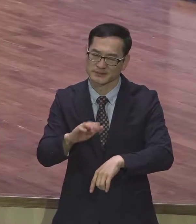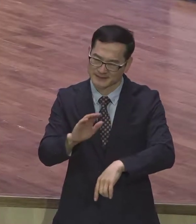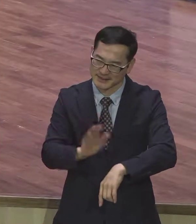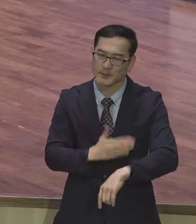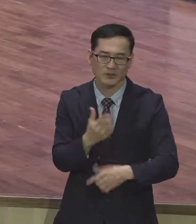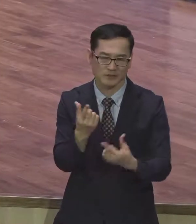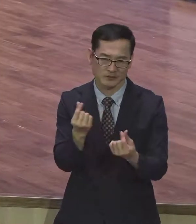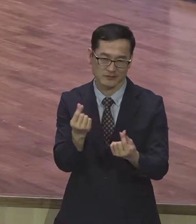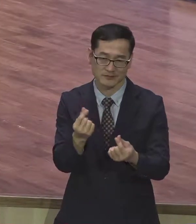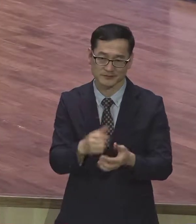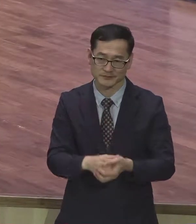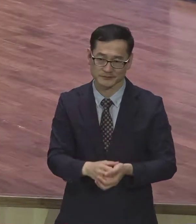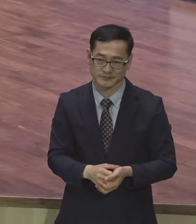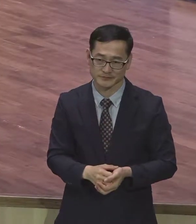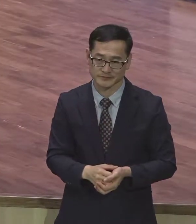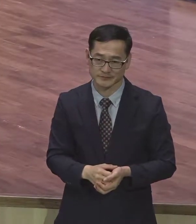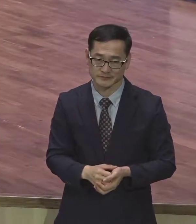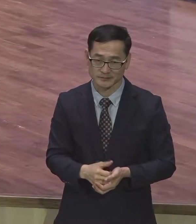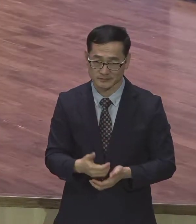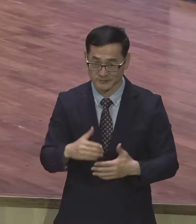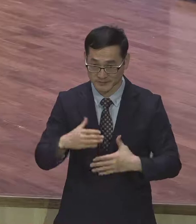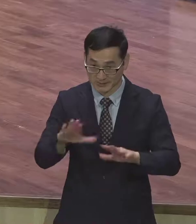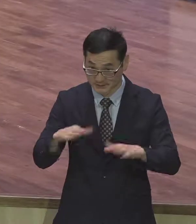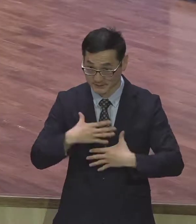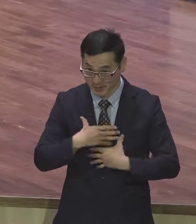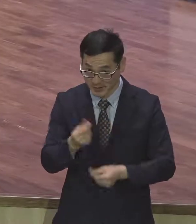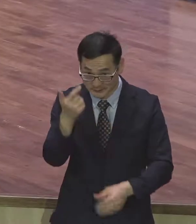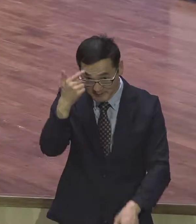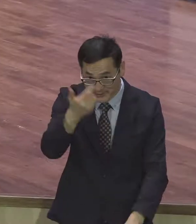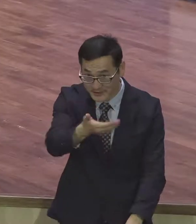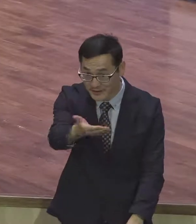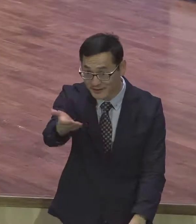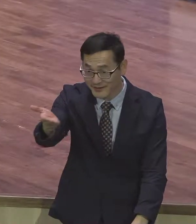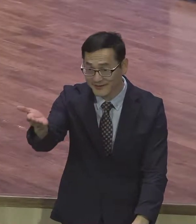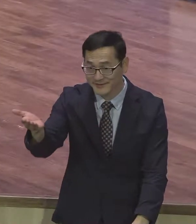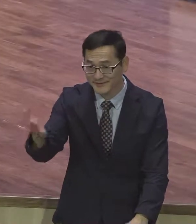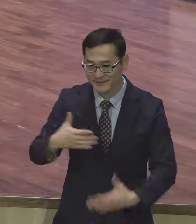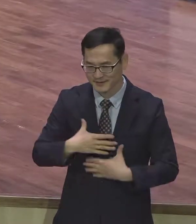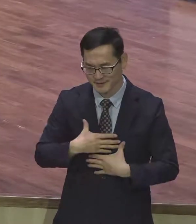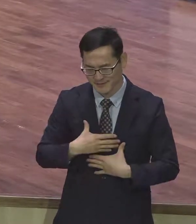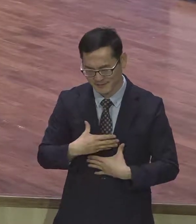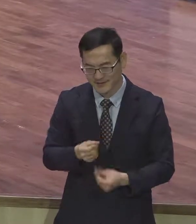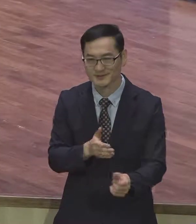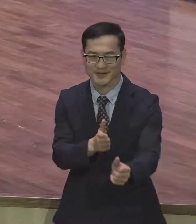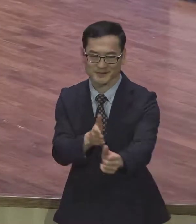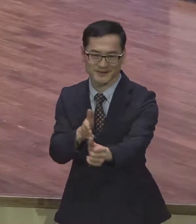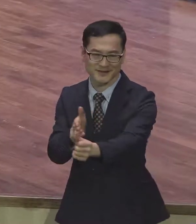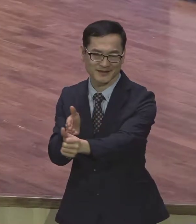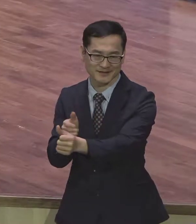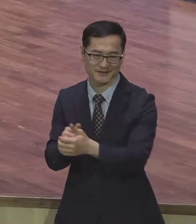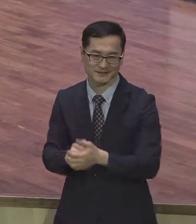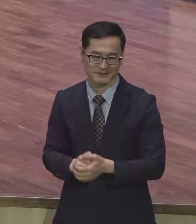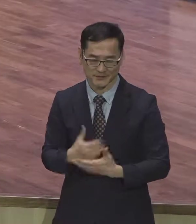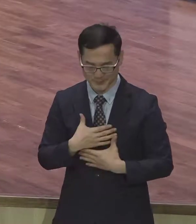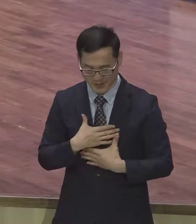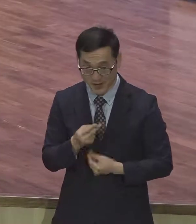평안합니까? 평안하시기 바랍니다. 평안이 없는 것은 어떤